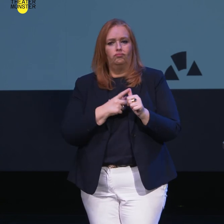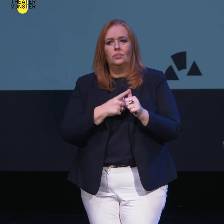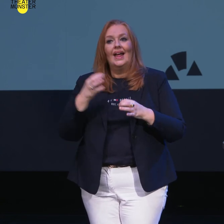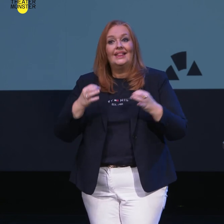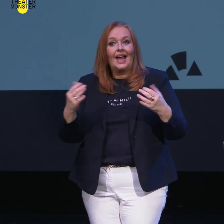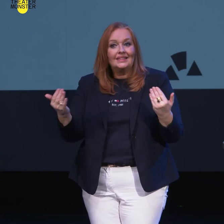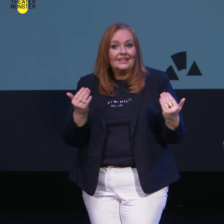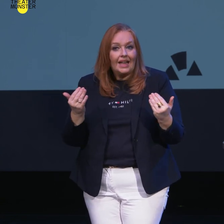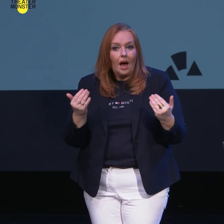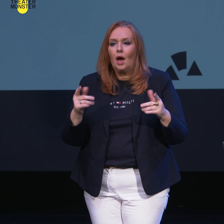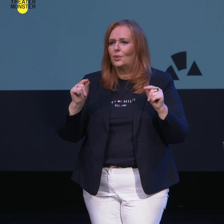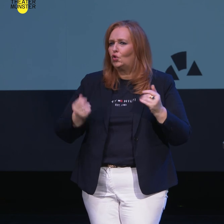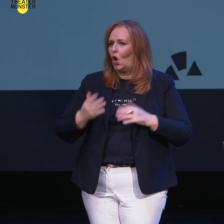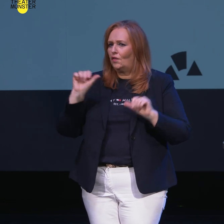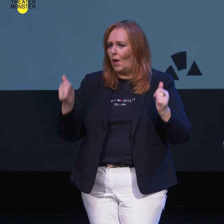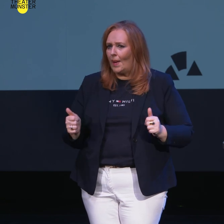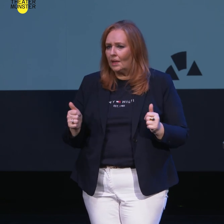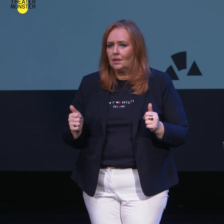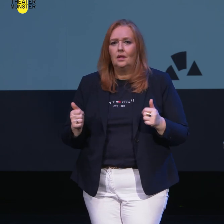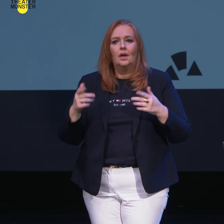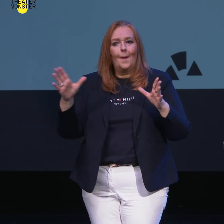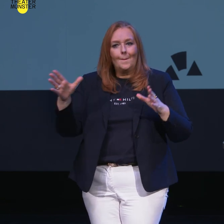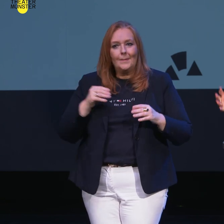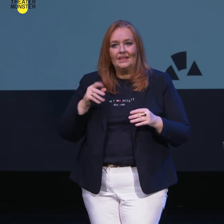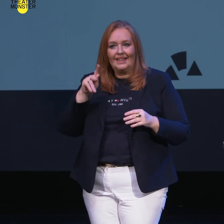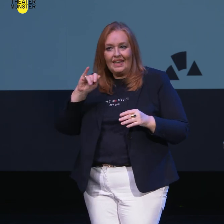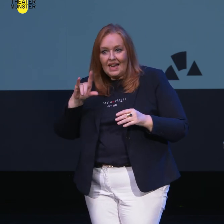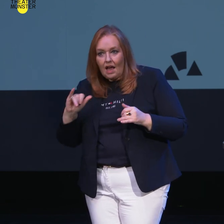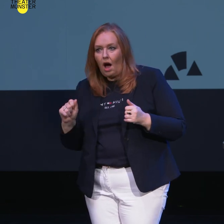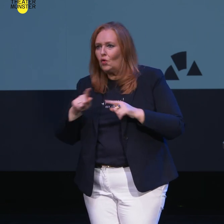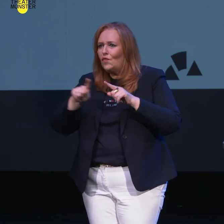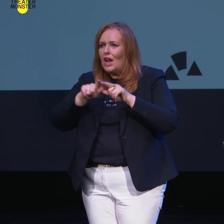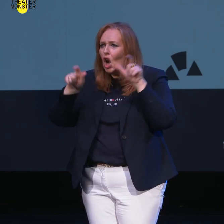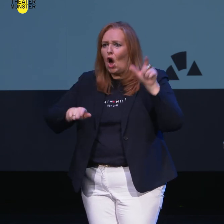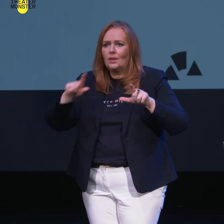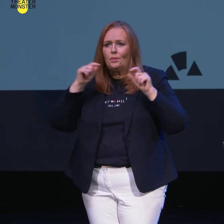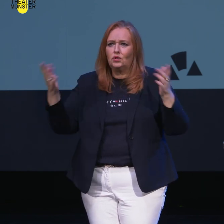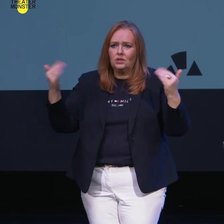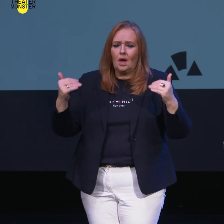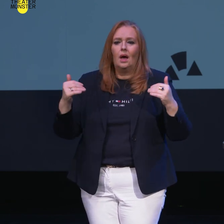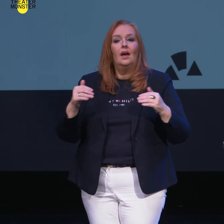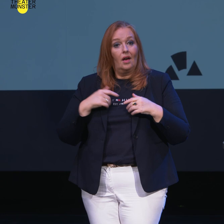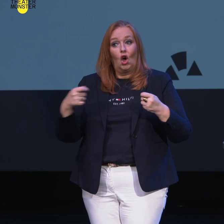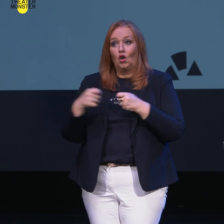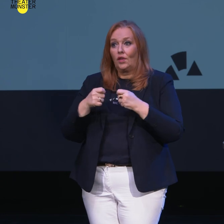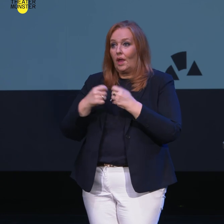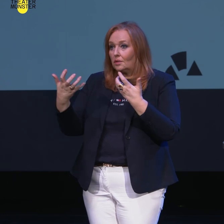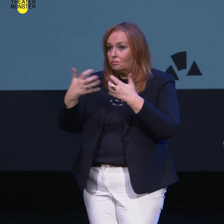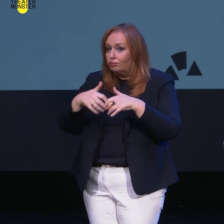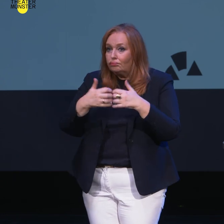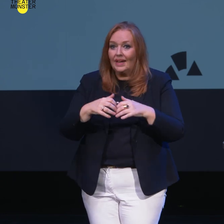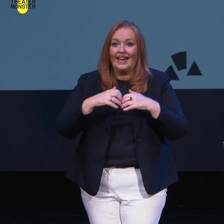Tanznah. Das ist ein neuer Format, das wir entwickelt haben, zusammen mit Kielin und vielen Leuten in Münster selber, mit denen wir in Kontakt gekommen sind,